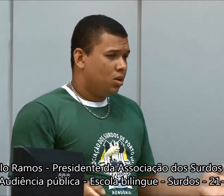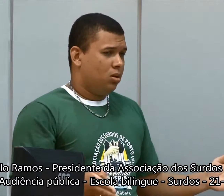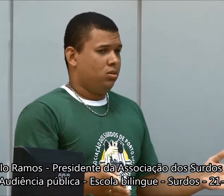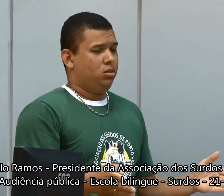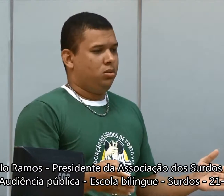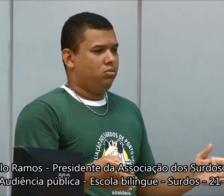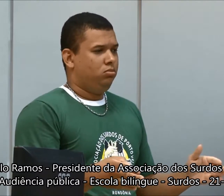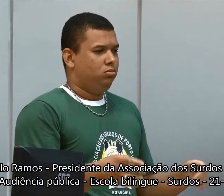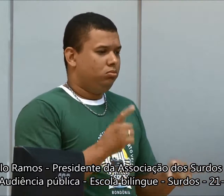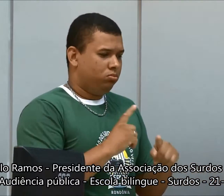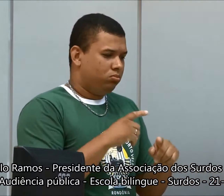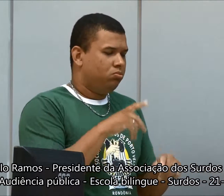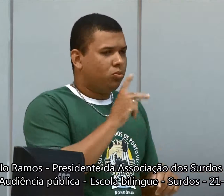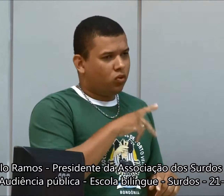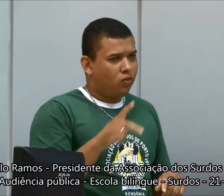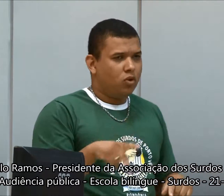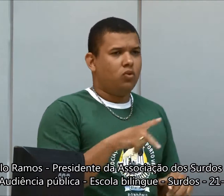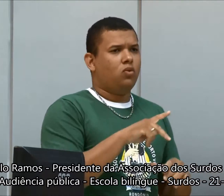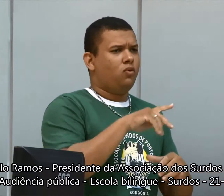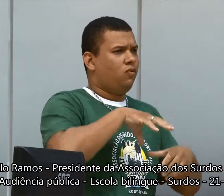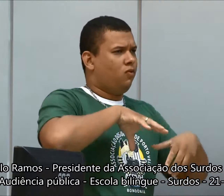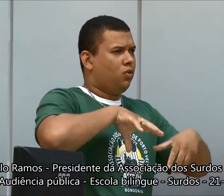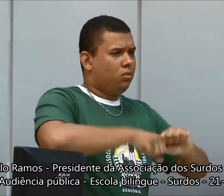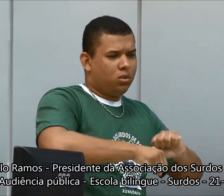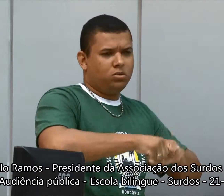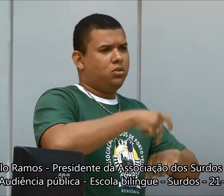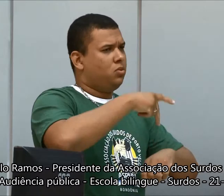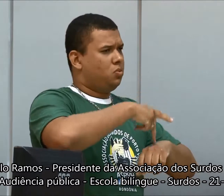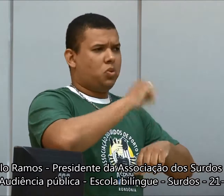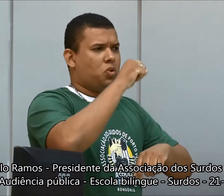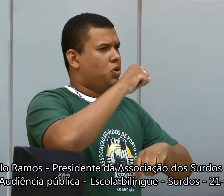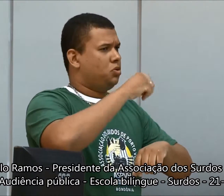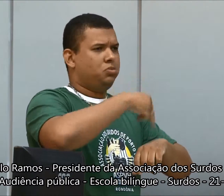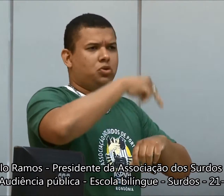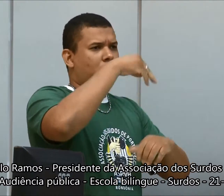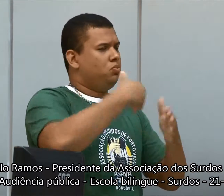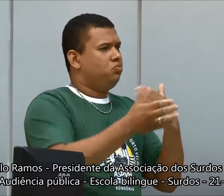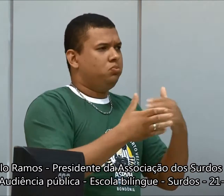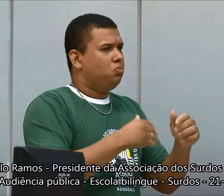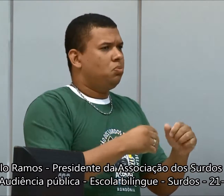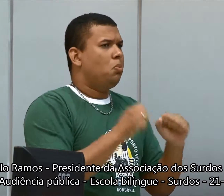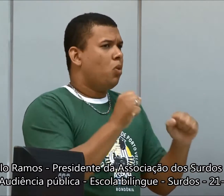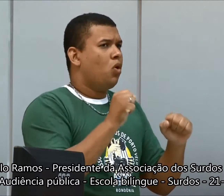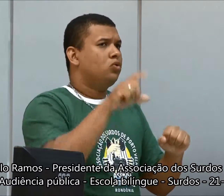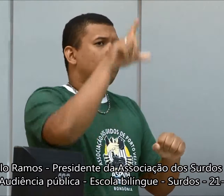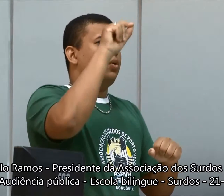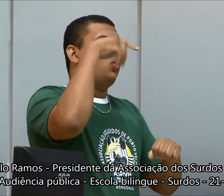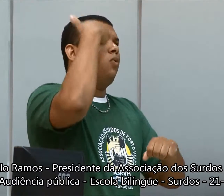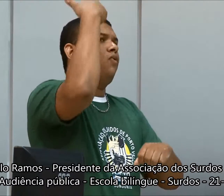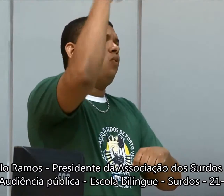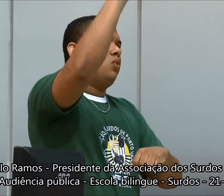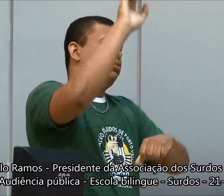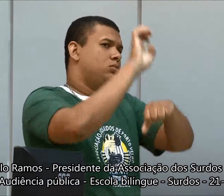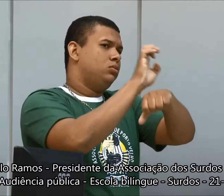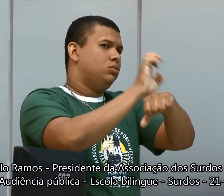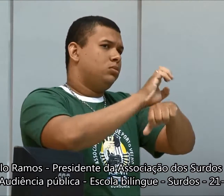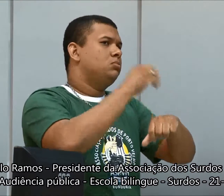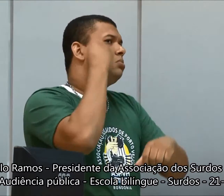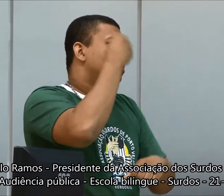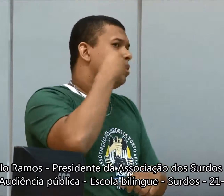banca, precisa ter uma avaliação, que o professor seja formado, que tenha pós-mestrado, que a gente pode